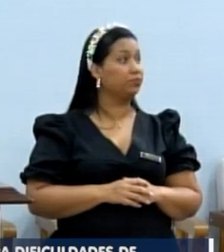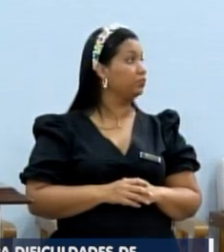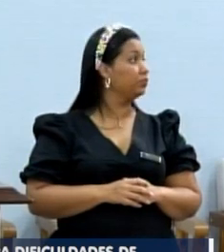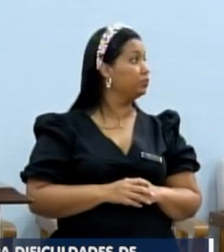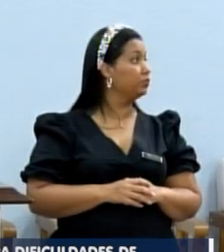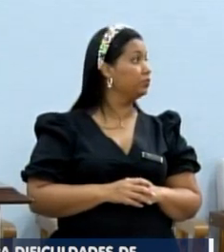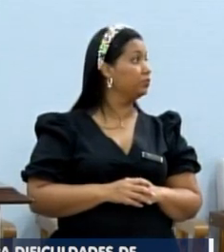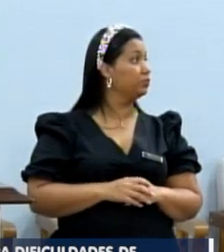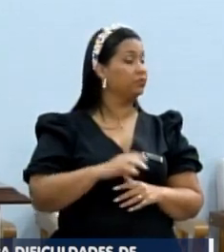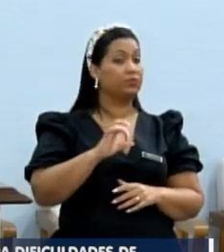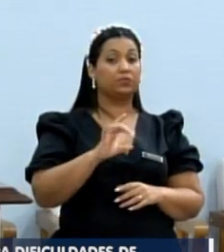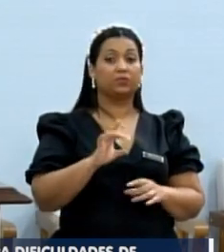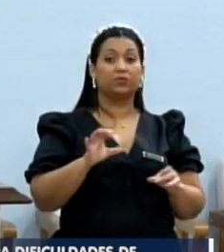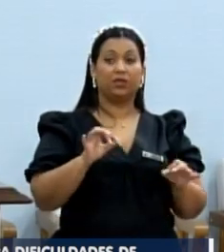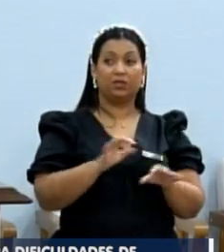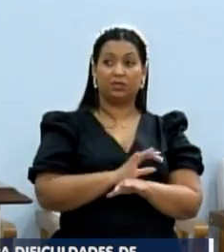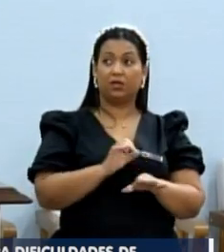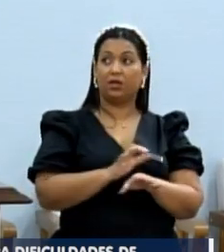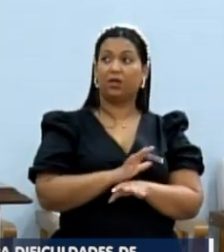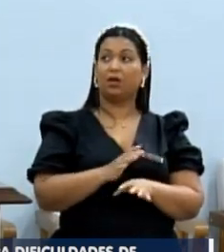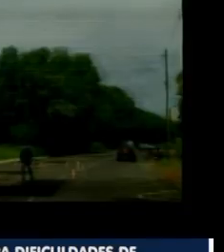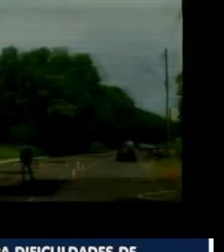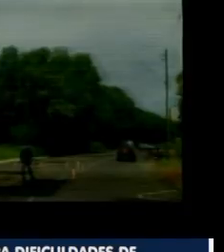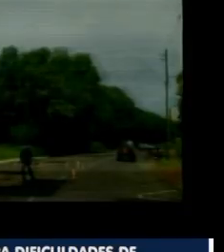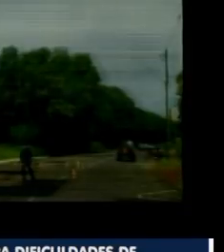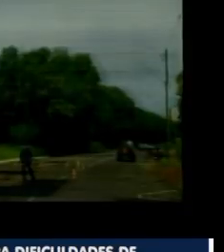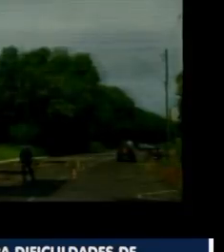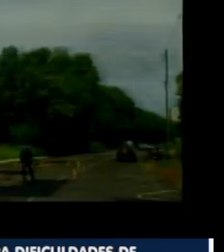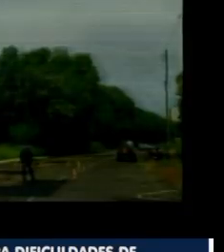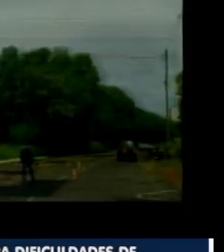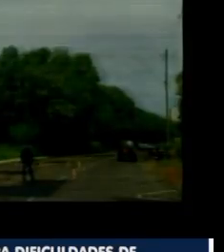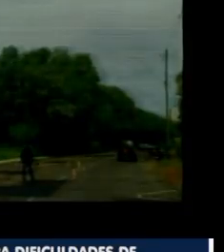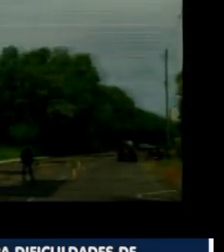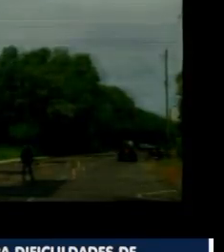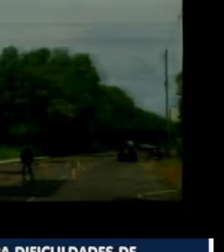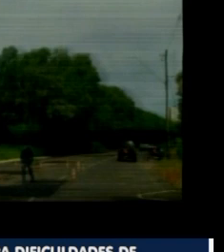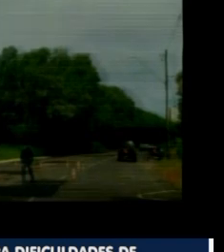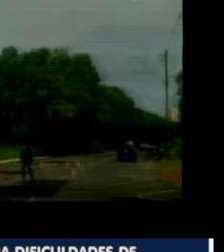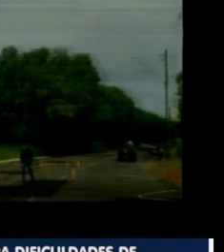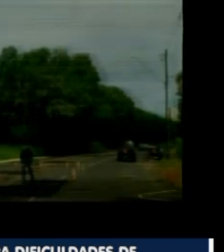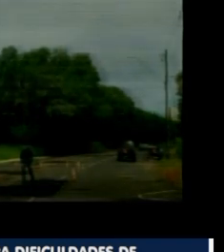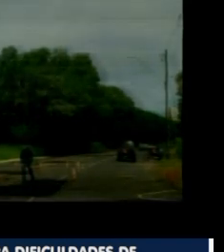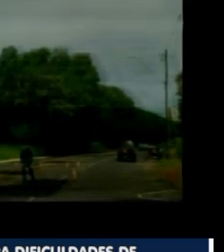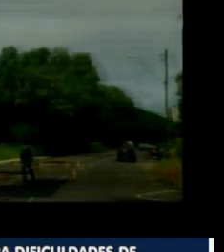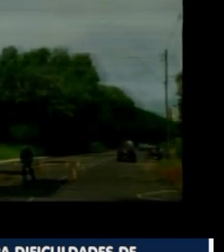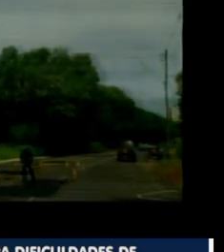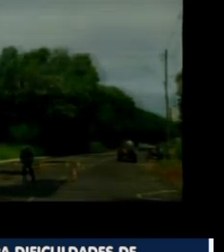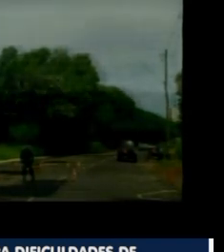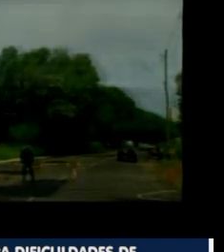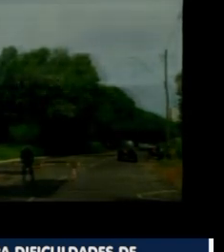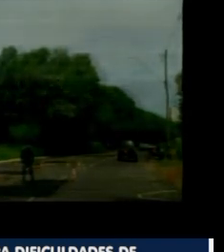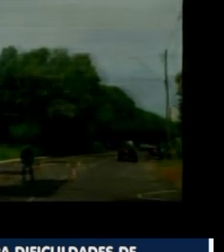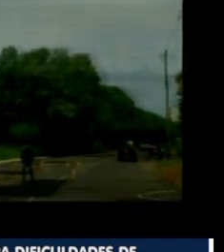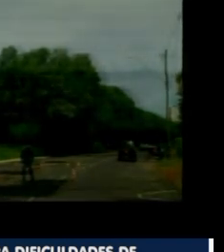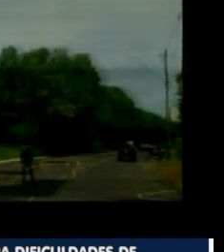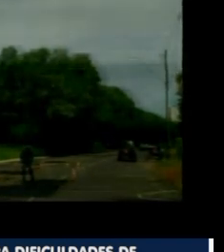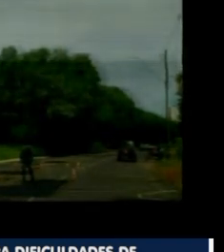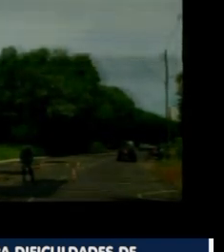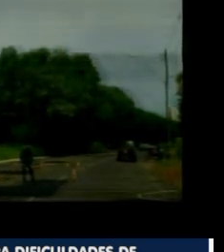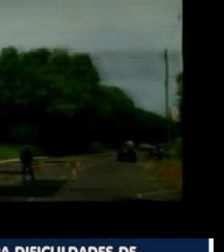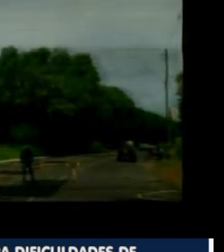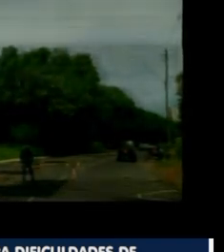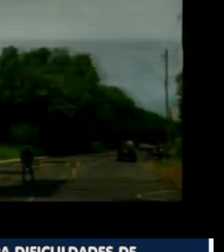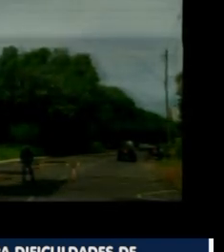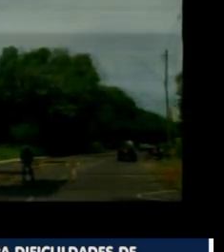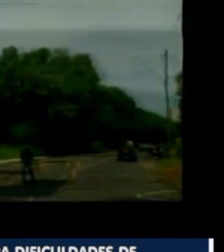Pronto, só para encerrar, hoje eu estive lá no Jardim Gabriela, juntamente aí com o coronel Jean Charles, o Odélio